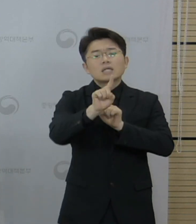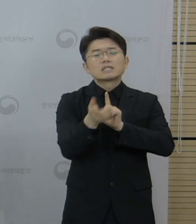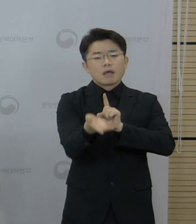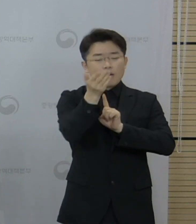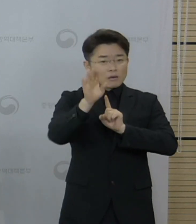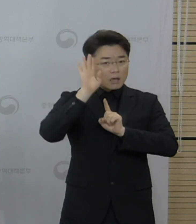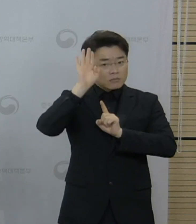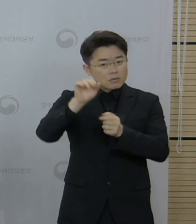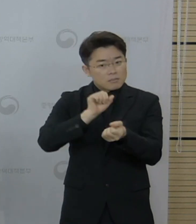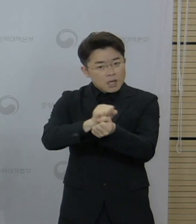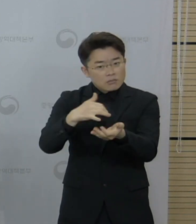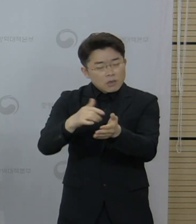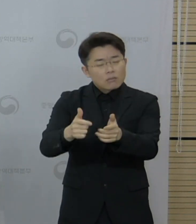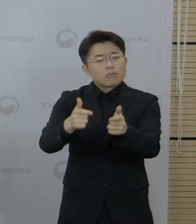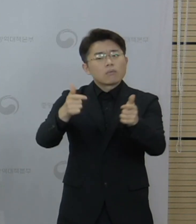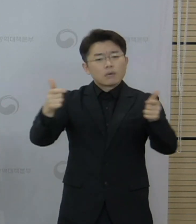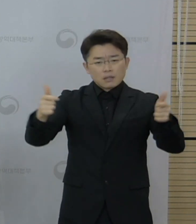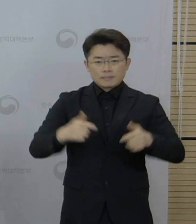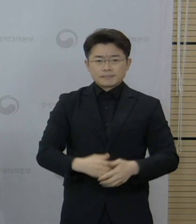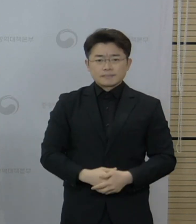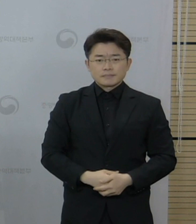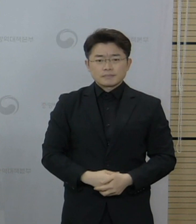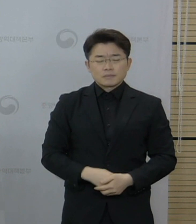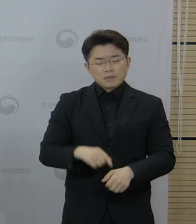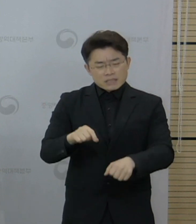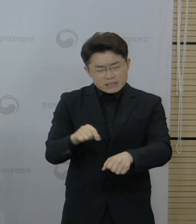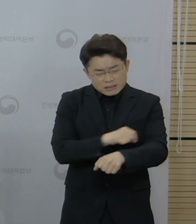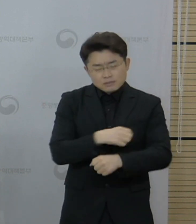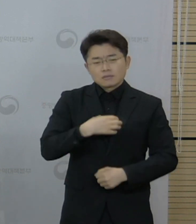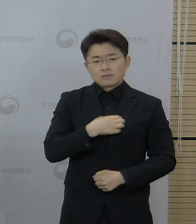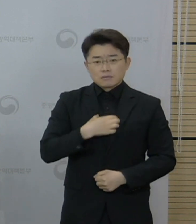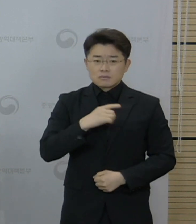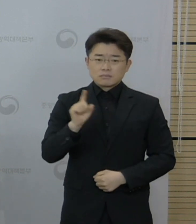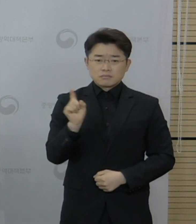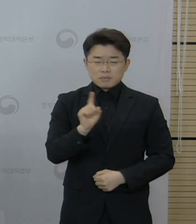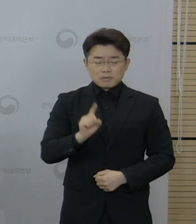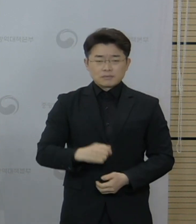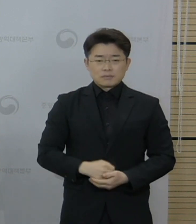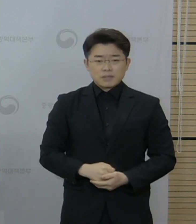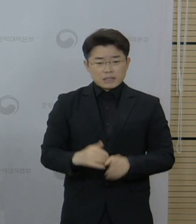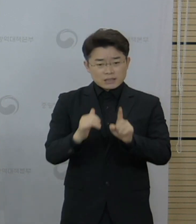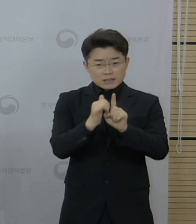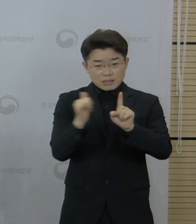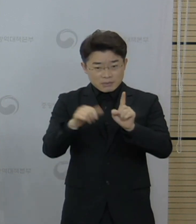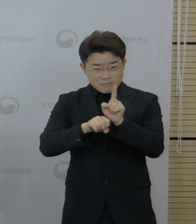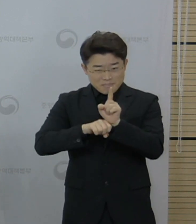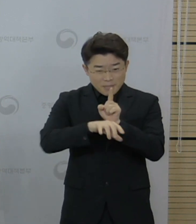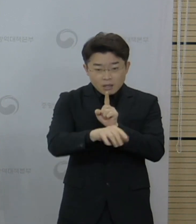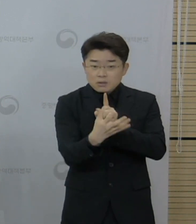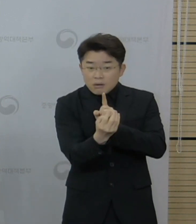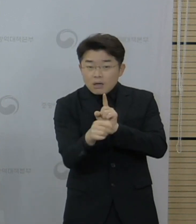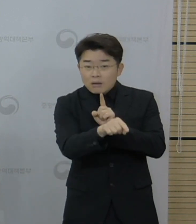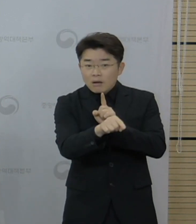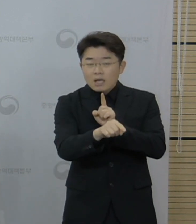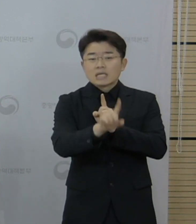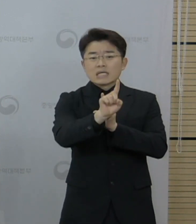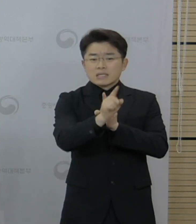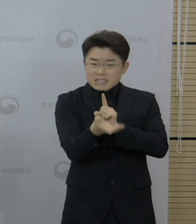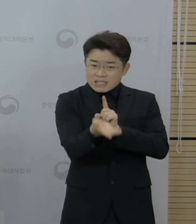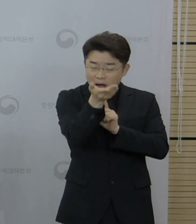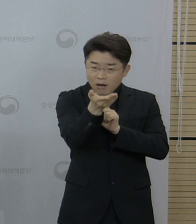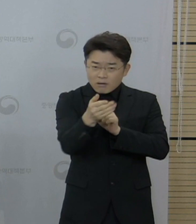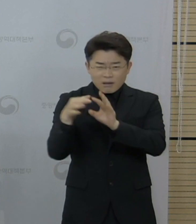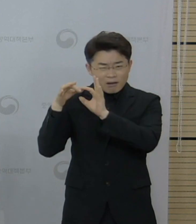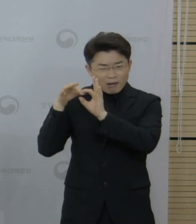보이고 있습니다. 특히 우려스러운 것은 감염재생산지수가 2주 이상 1을 상회하는